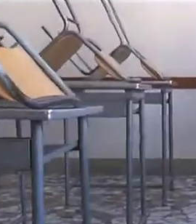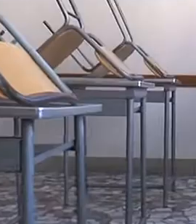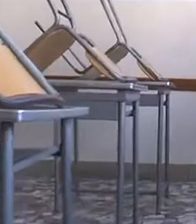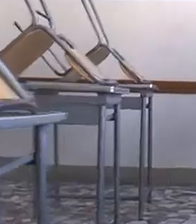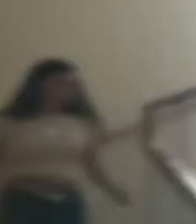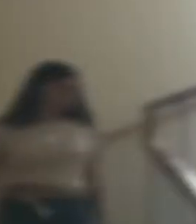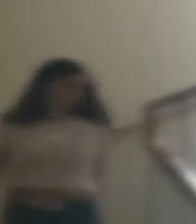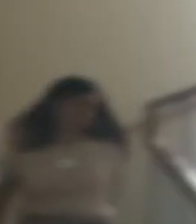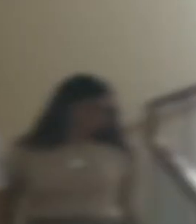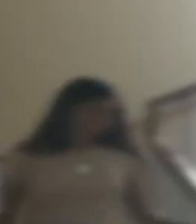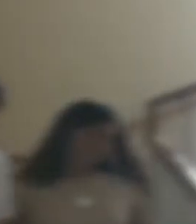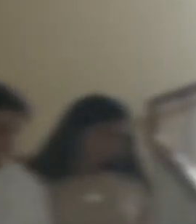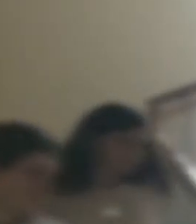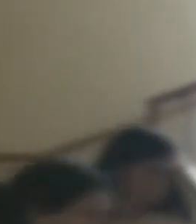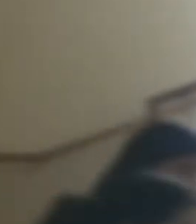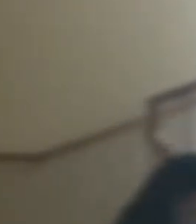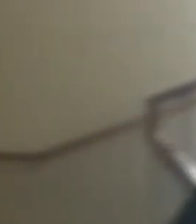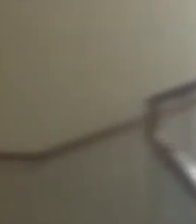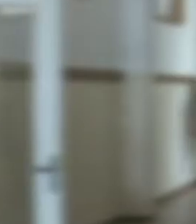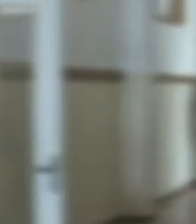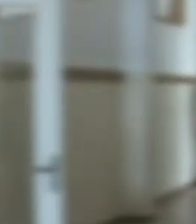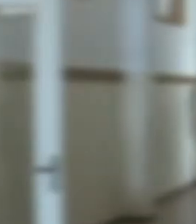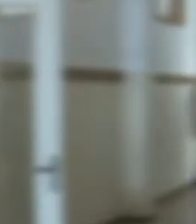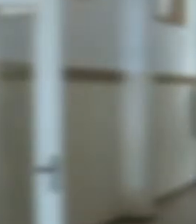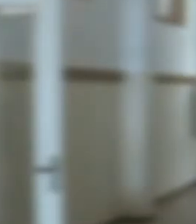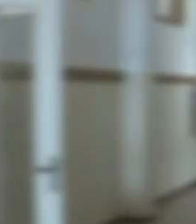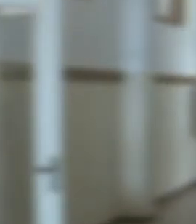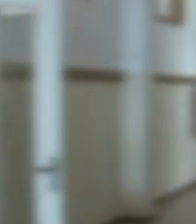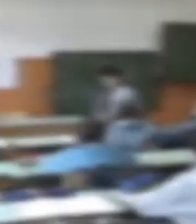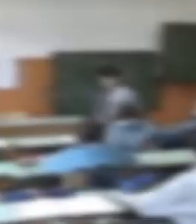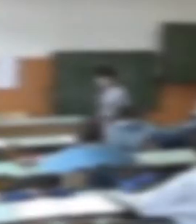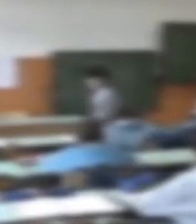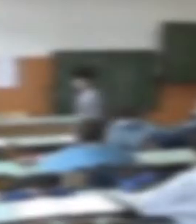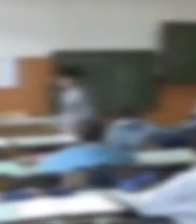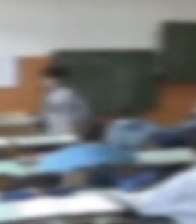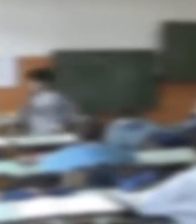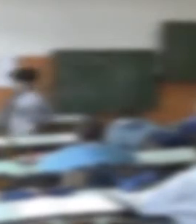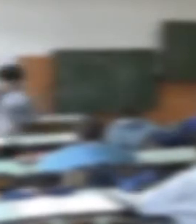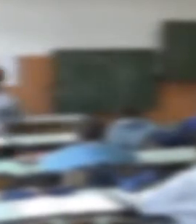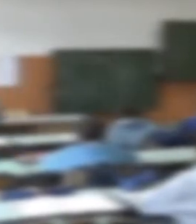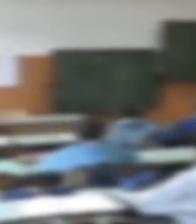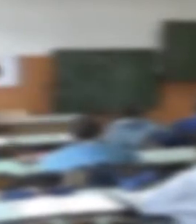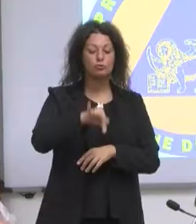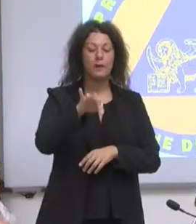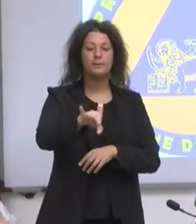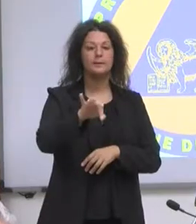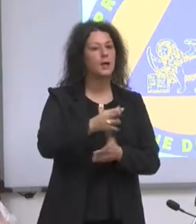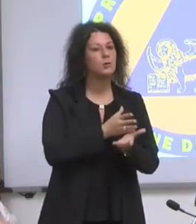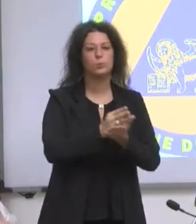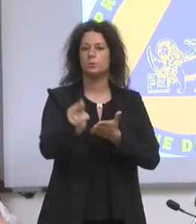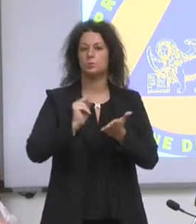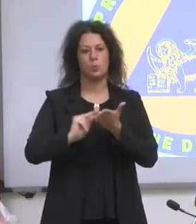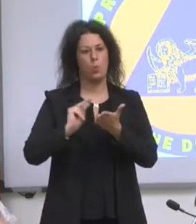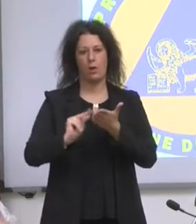dei contatti, questo significa che l'allerta è massima soprattutto quando l'alunno esce dalla sua comunità di appartenenza, cioè la classe. La